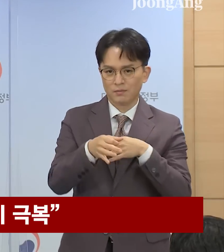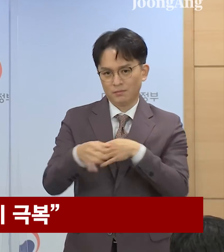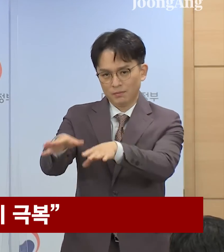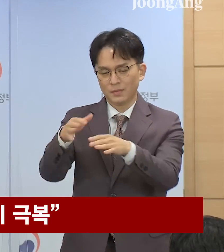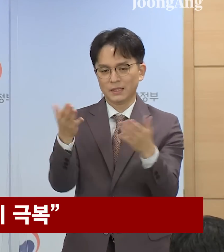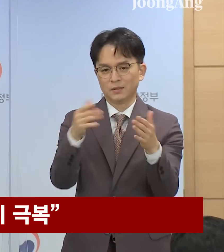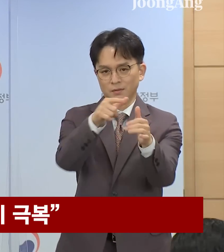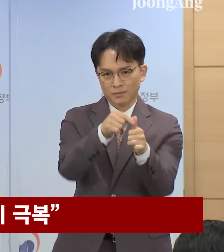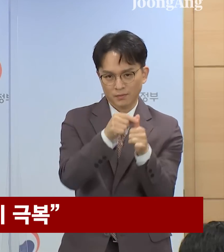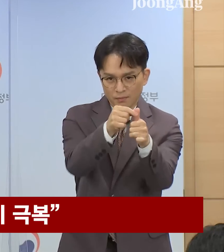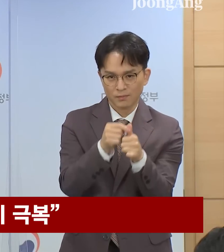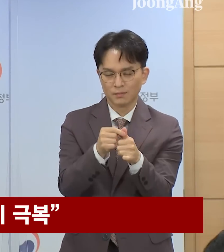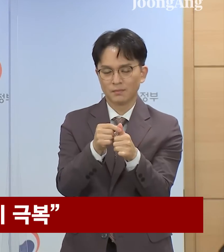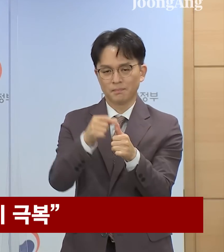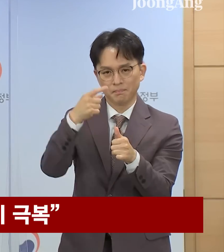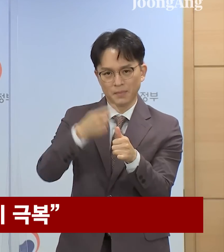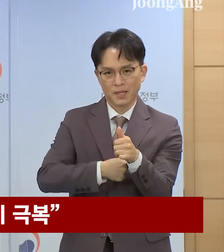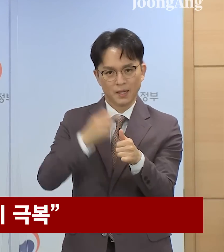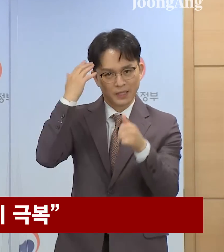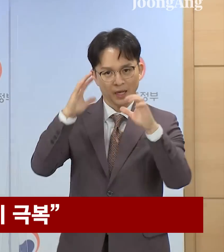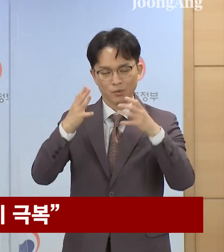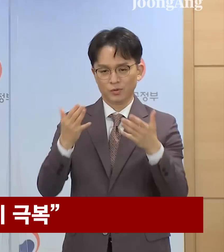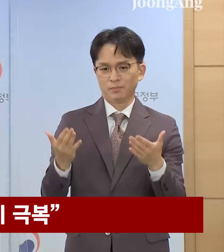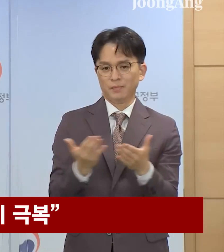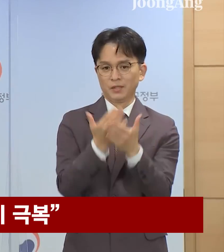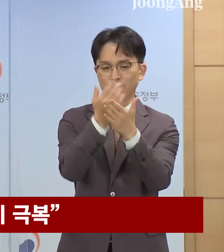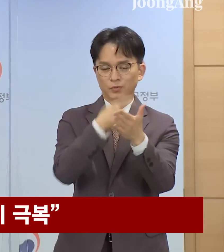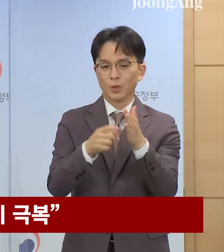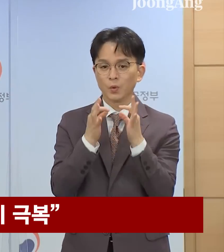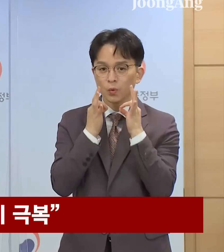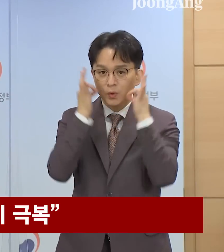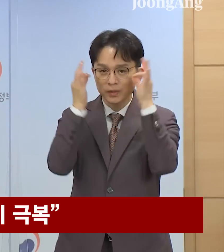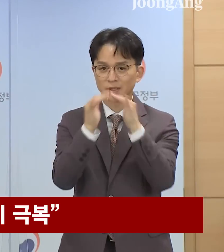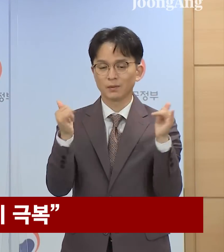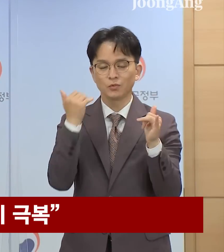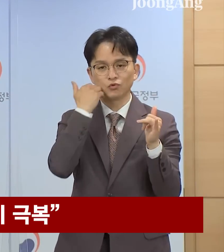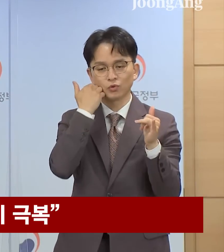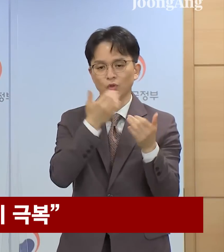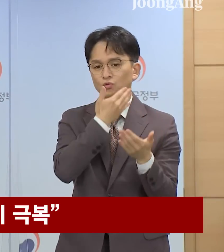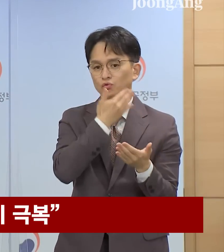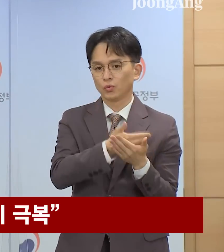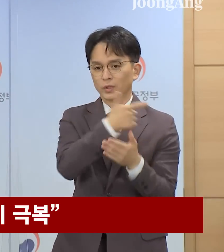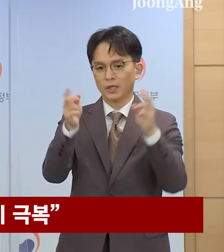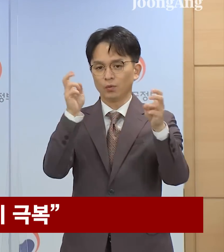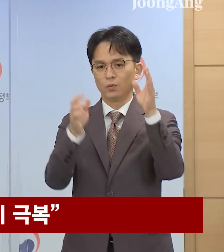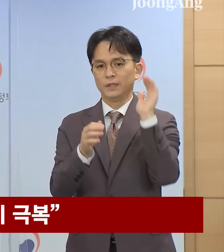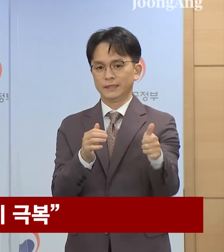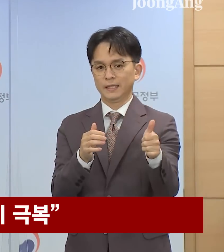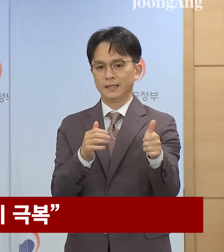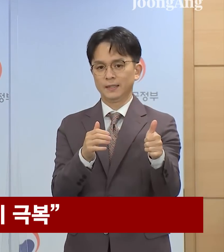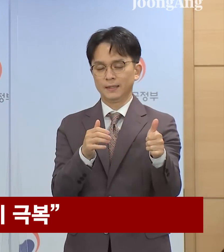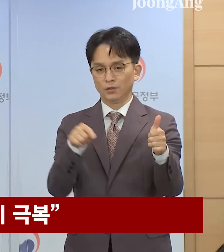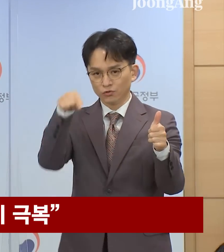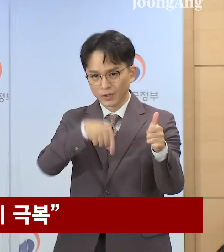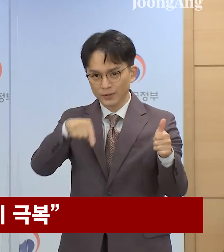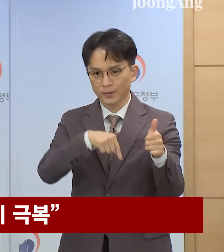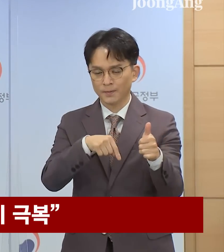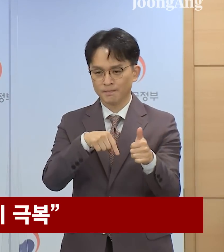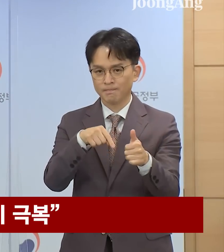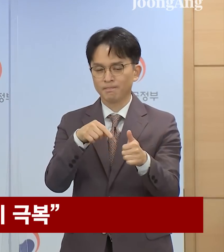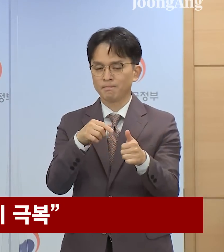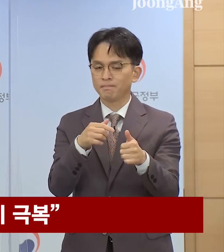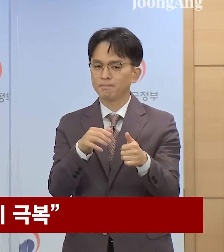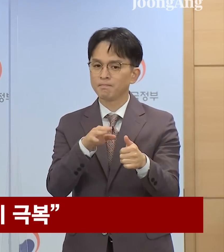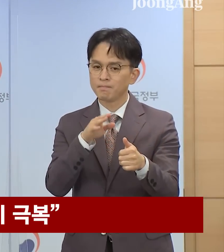국가의 지속적인 성장 동력을 주도하는 주요 경제인들에 대한 엄선된 사면을 통해서 다시금